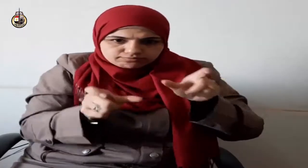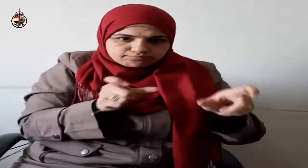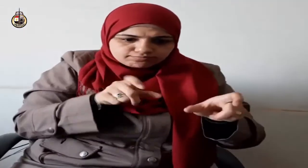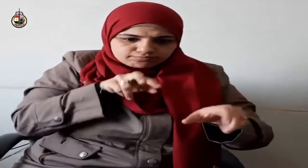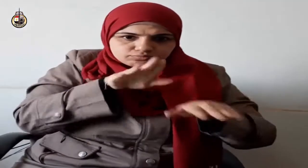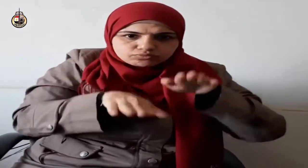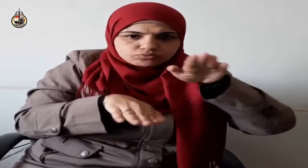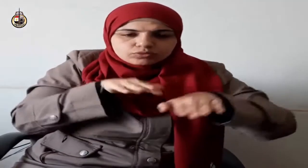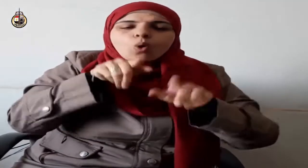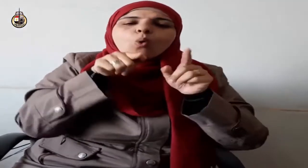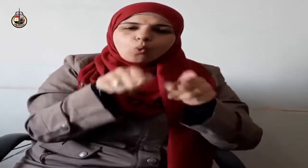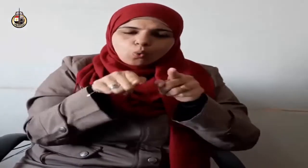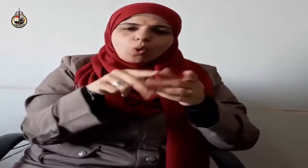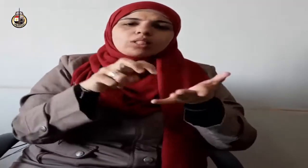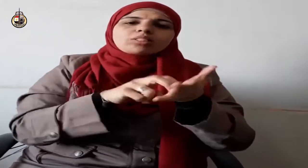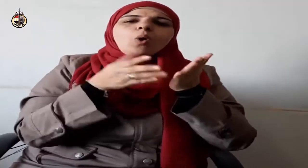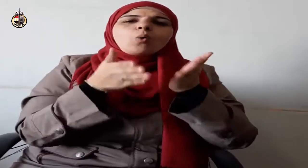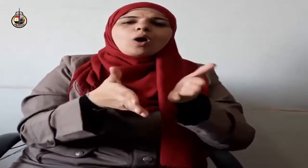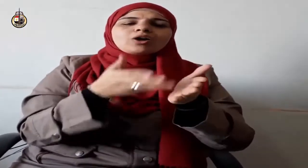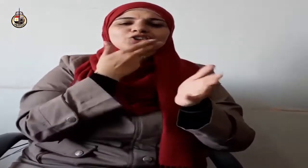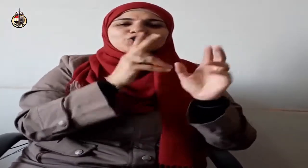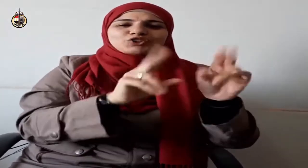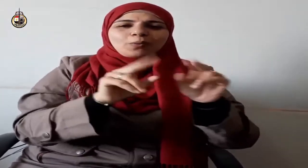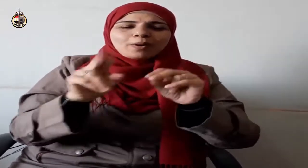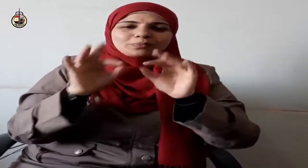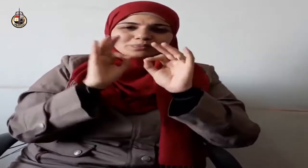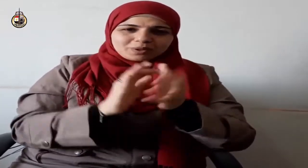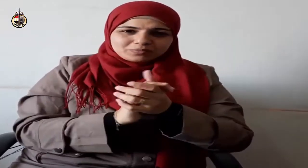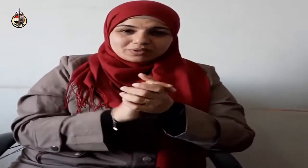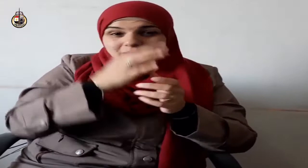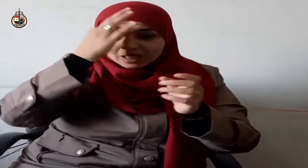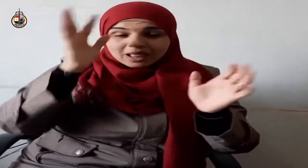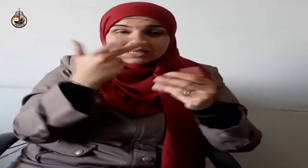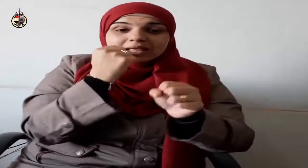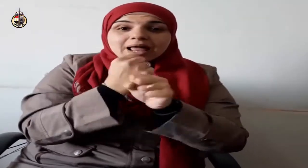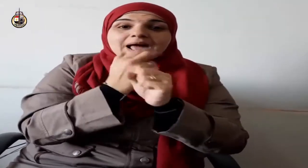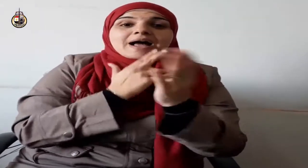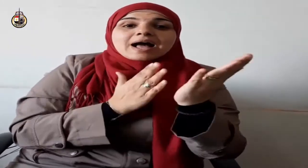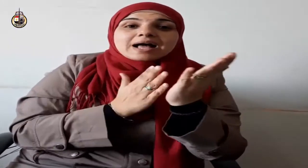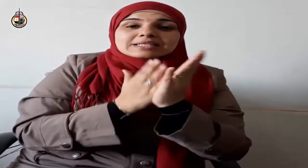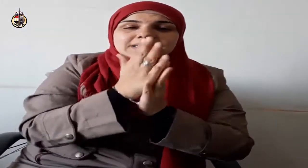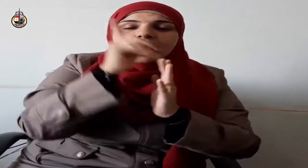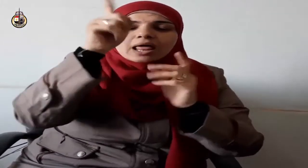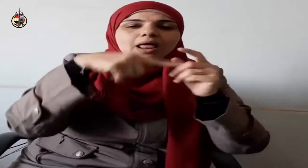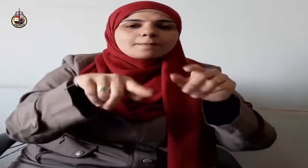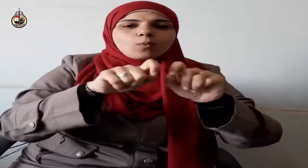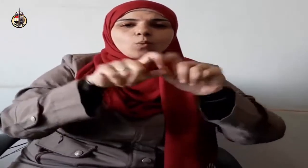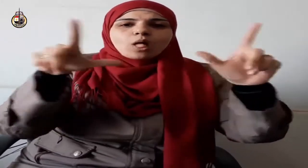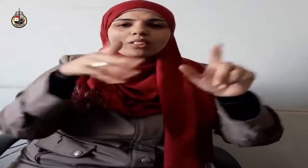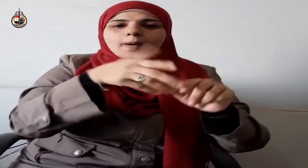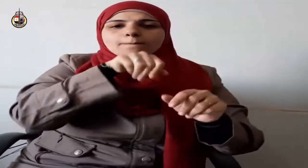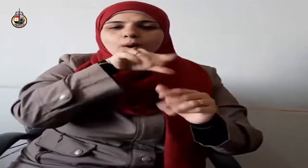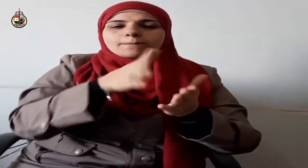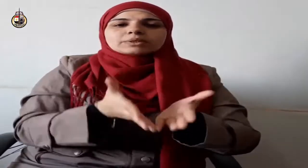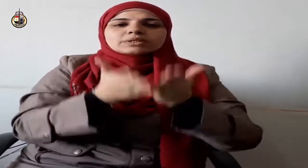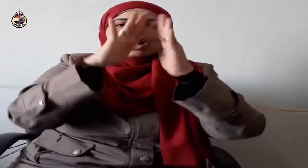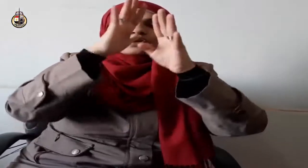التي أكثر الله عز وجل من ذكرها في كتابه فقال يا أمير المؤمنين أما